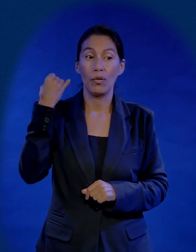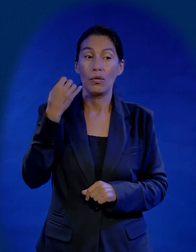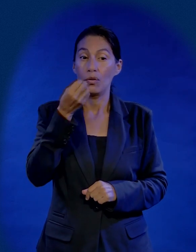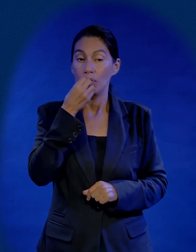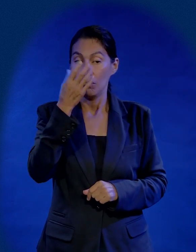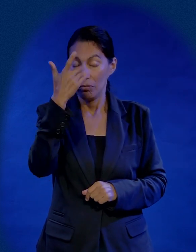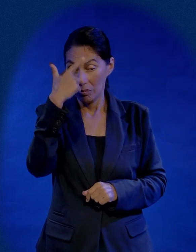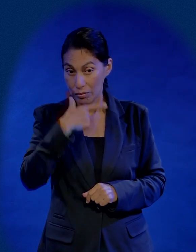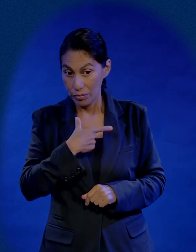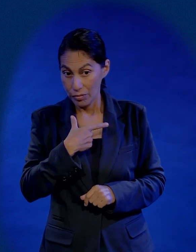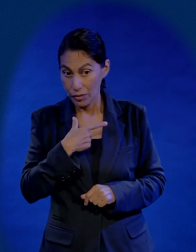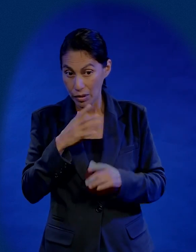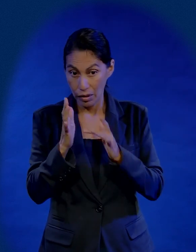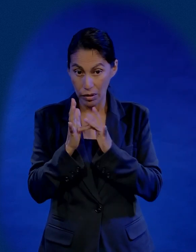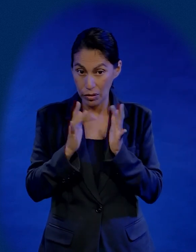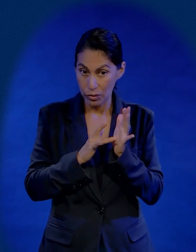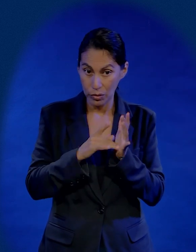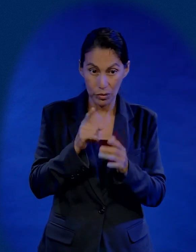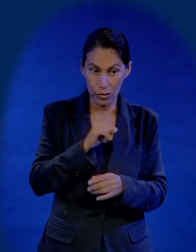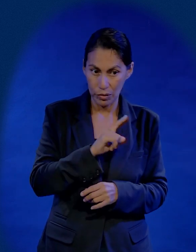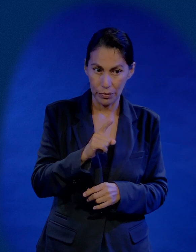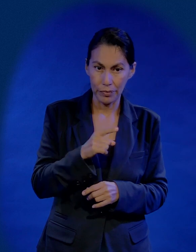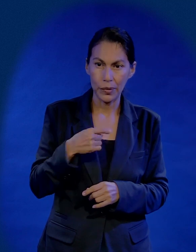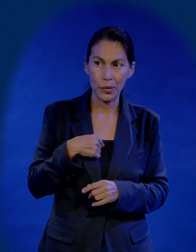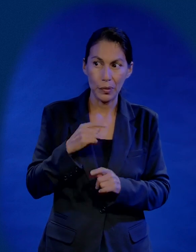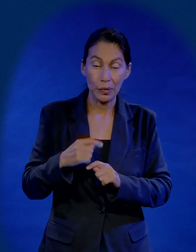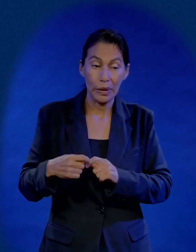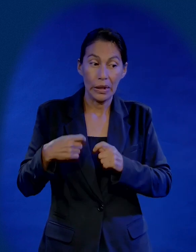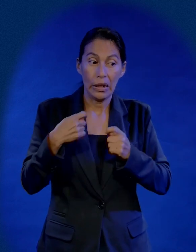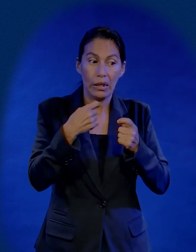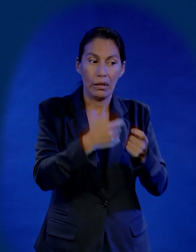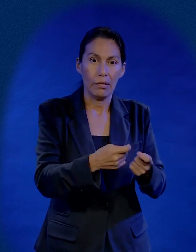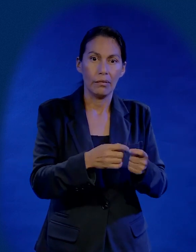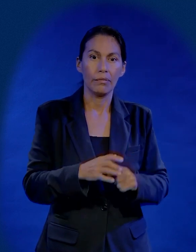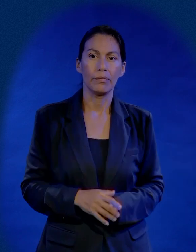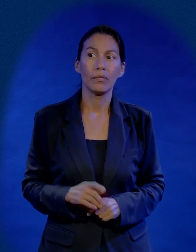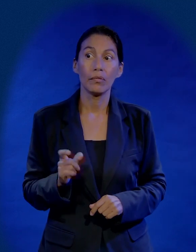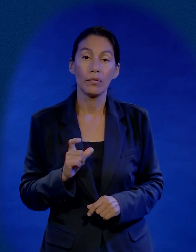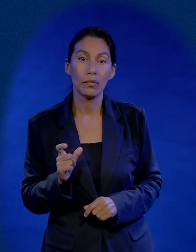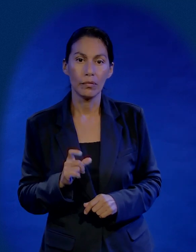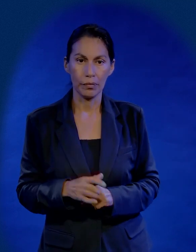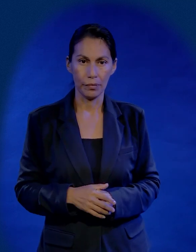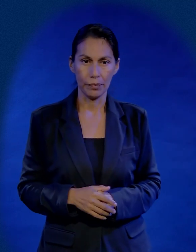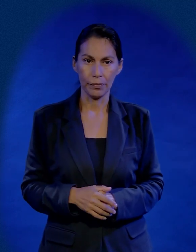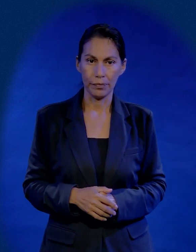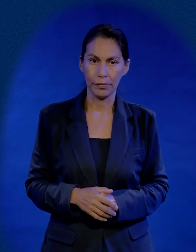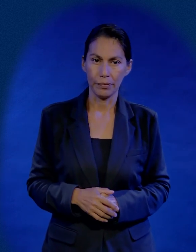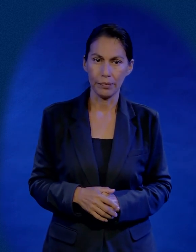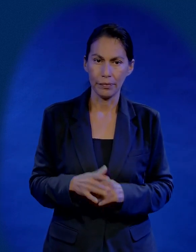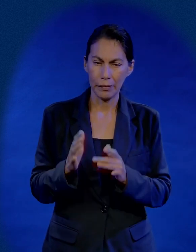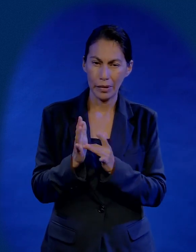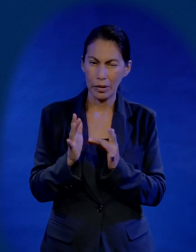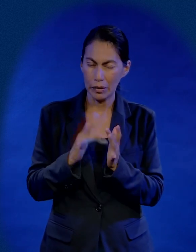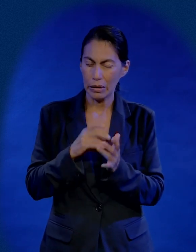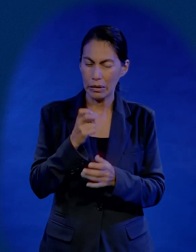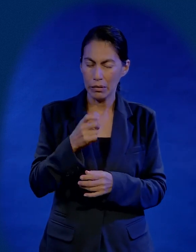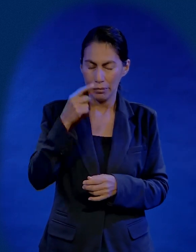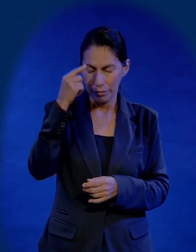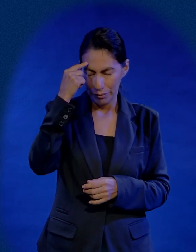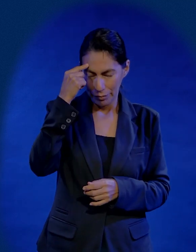su idea no era la cena ni Jesús, su idea es ¿en qué momento lo puedo entregar? Piense bien, Judas traía eso en